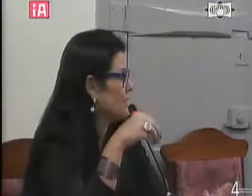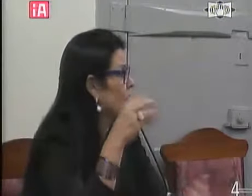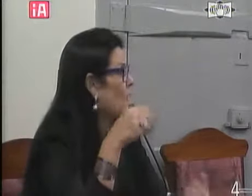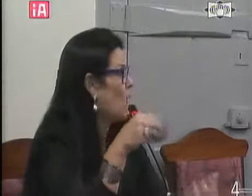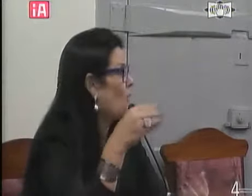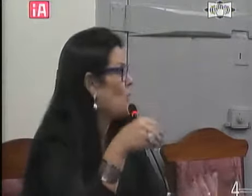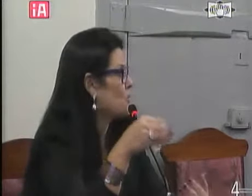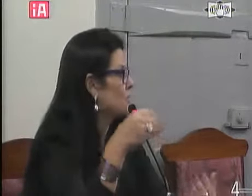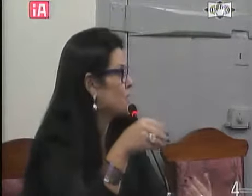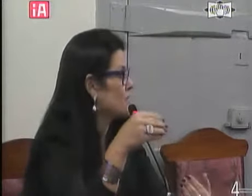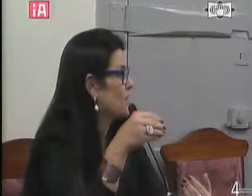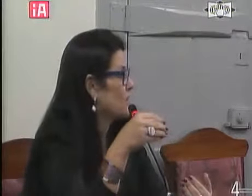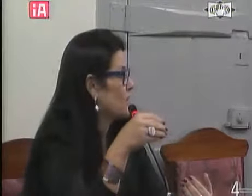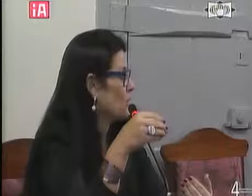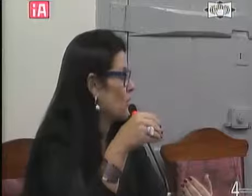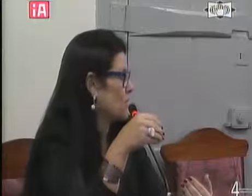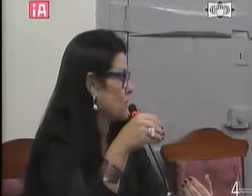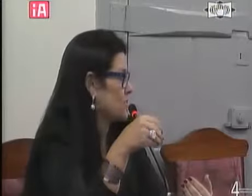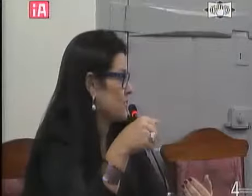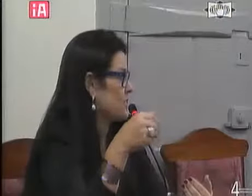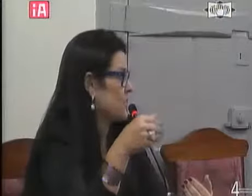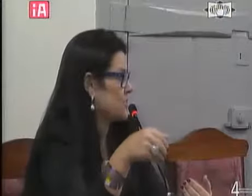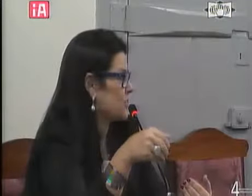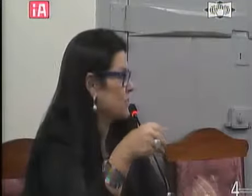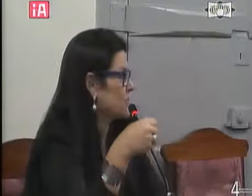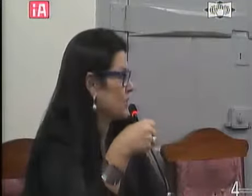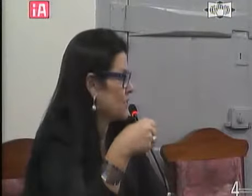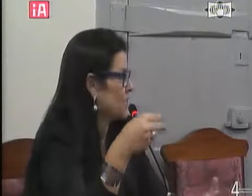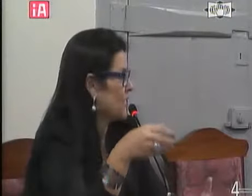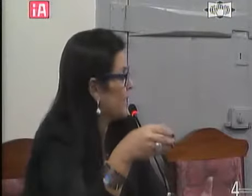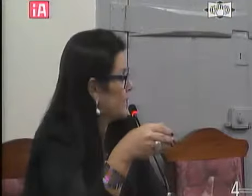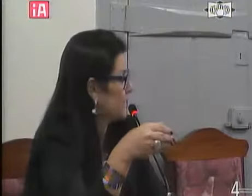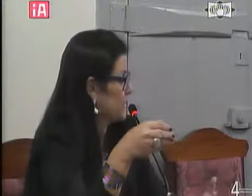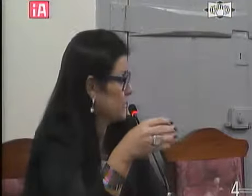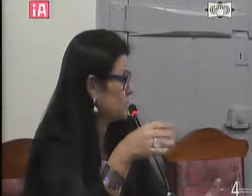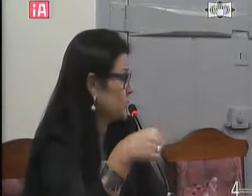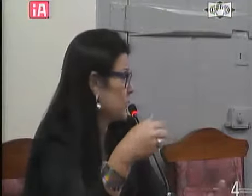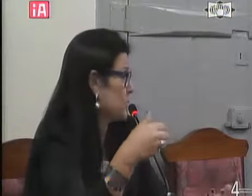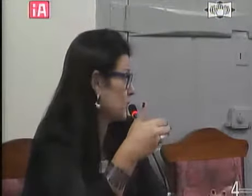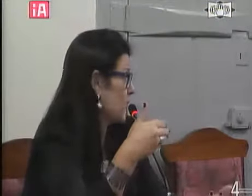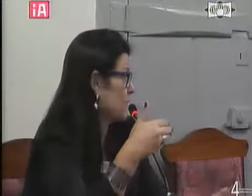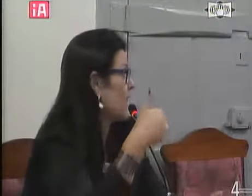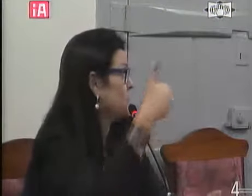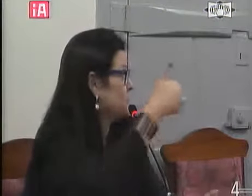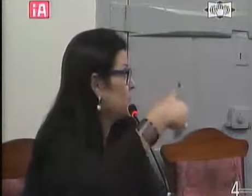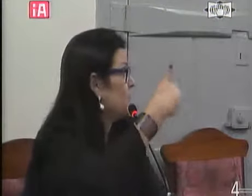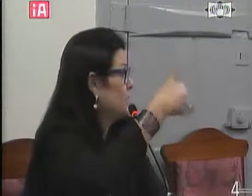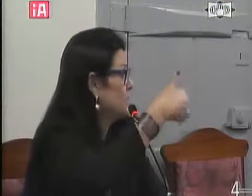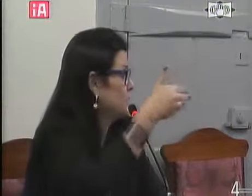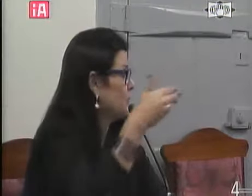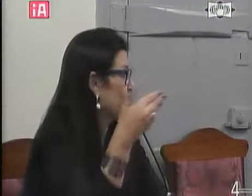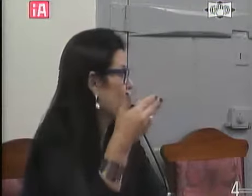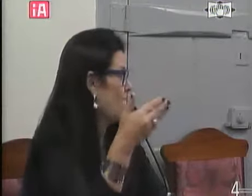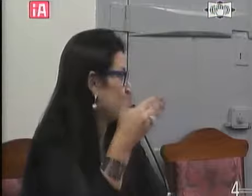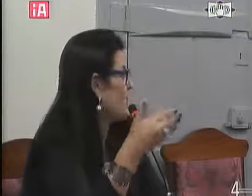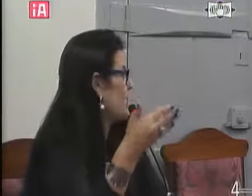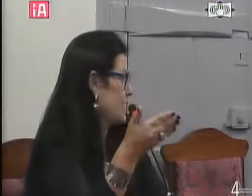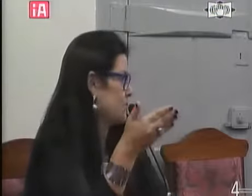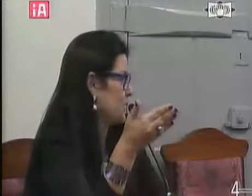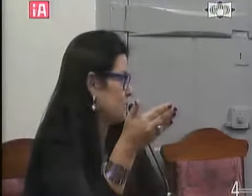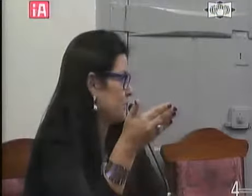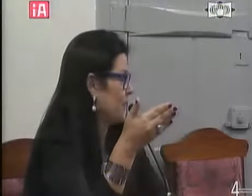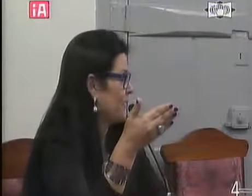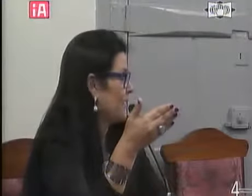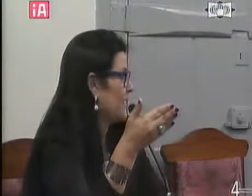Algumas colocações Afirmativas Com relação Aquele requerimento Muito pelo contrário Reafirmando Aquele